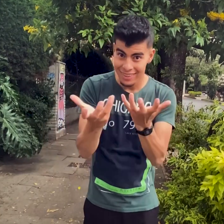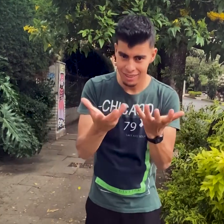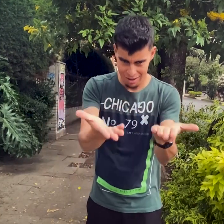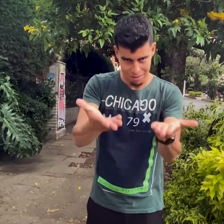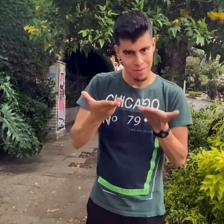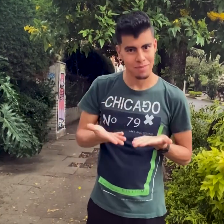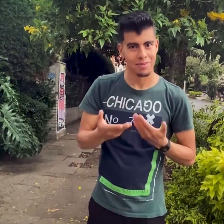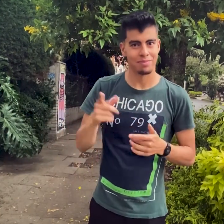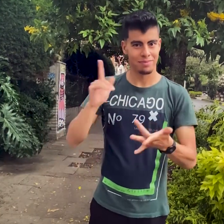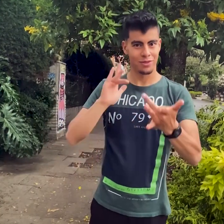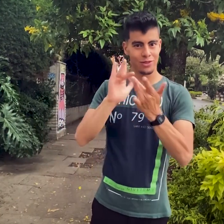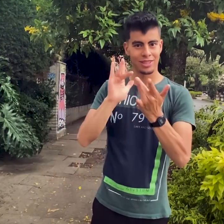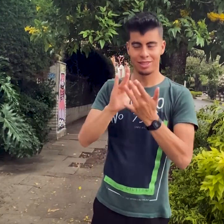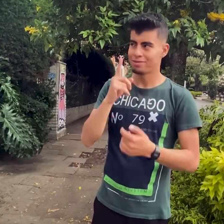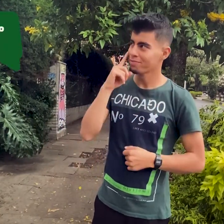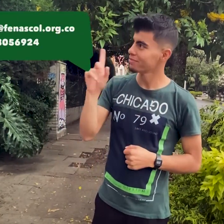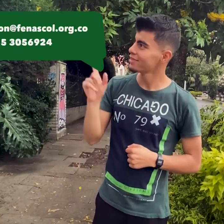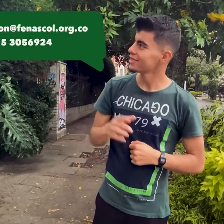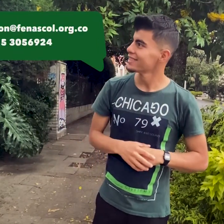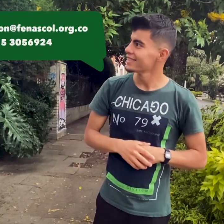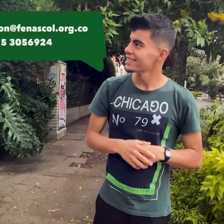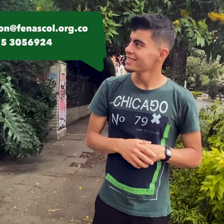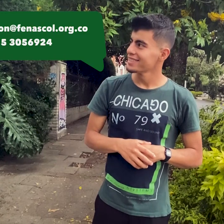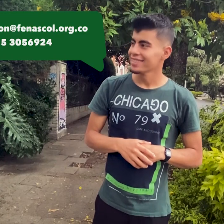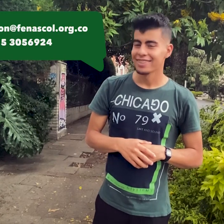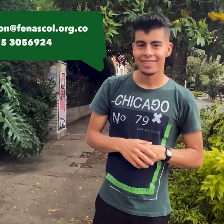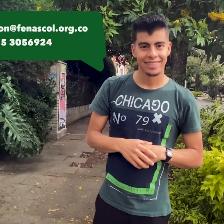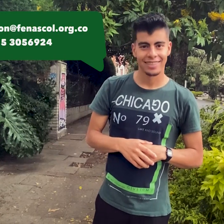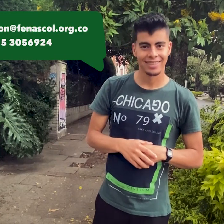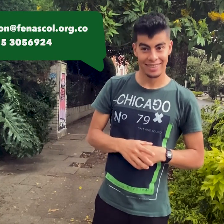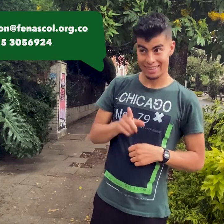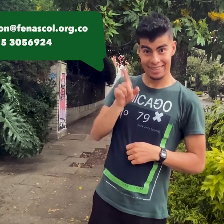Si te interesa puedes contactarnos a los siguientes canales de atención. ¡Bienvenidos!